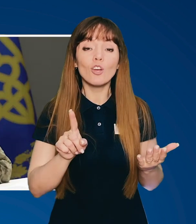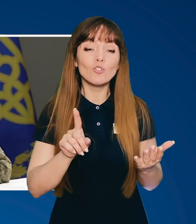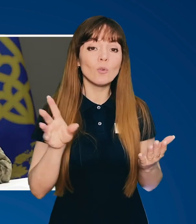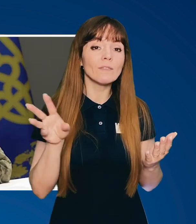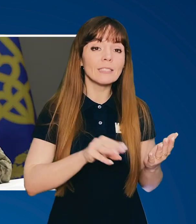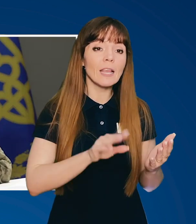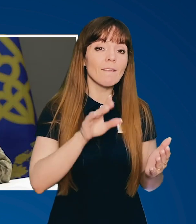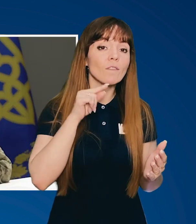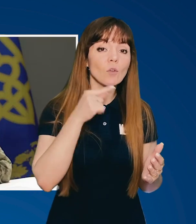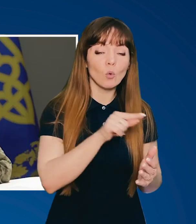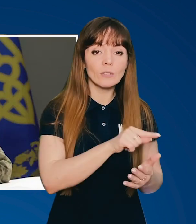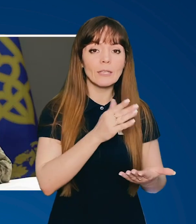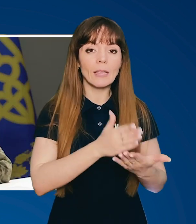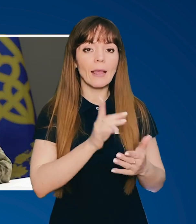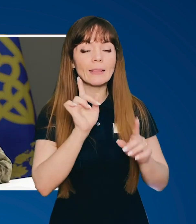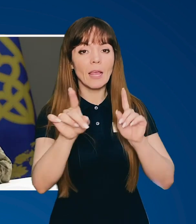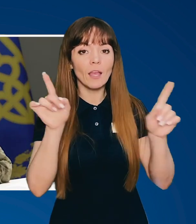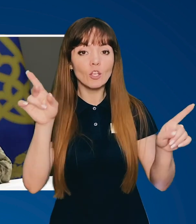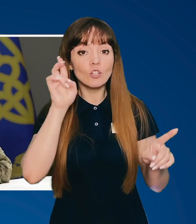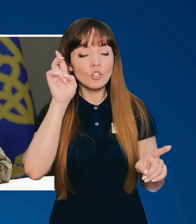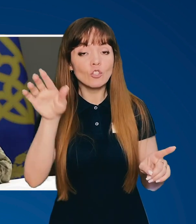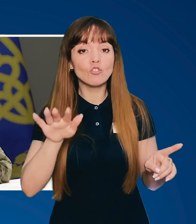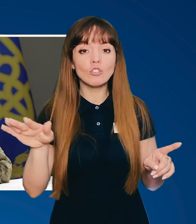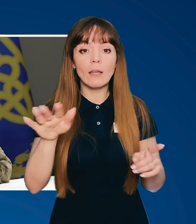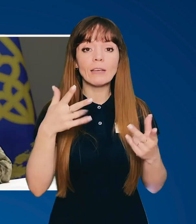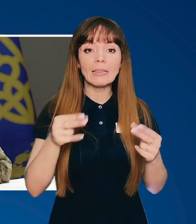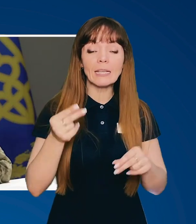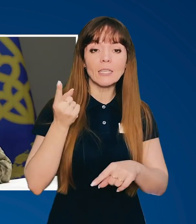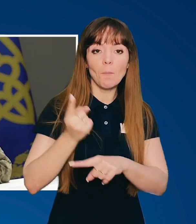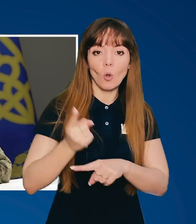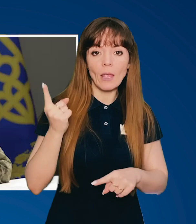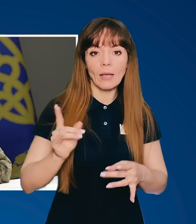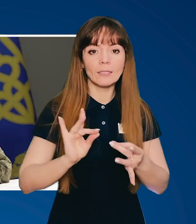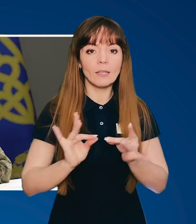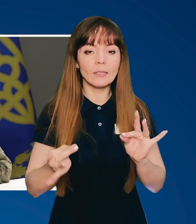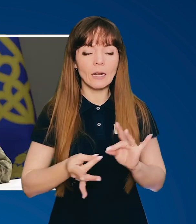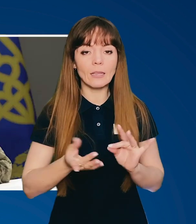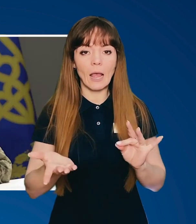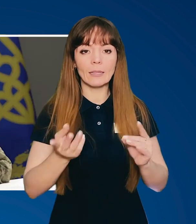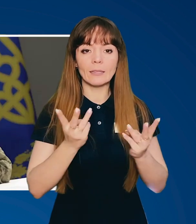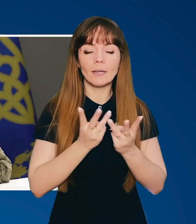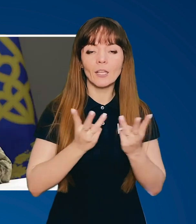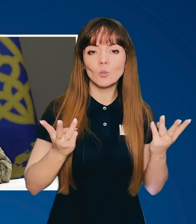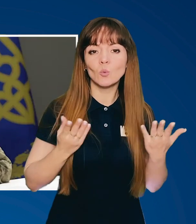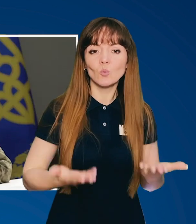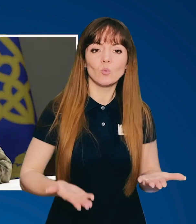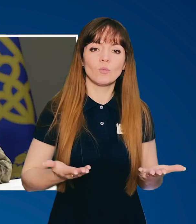що все в Росії і ще є деякі держави, де забороняється інтернет, ресурси,